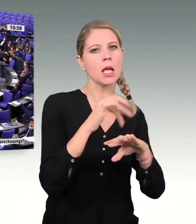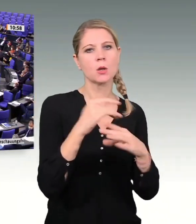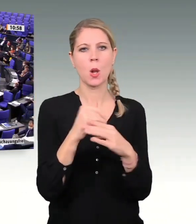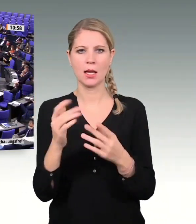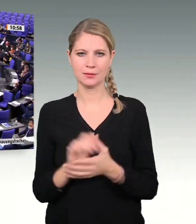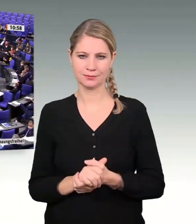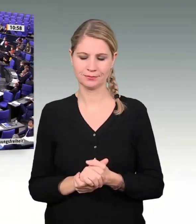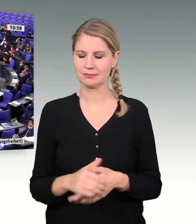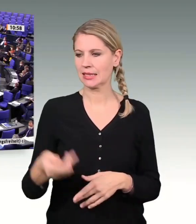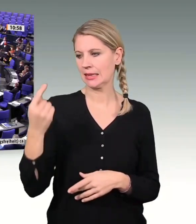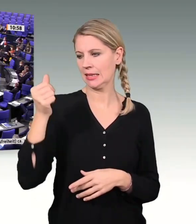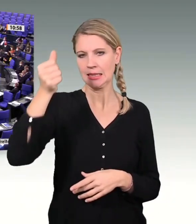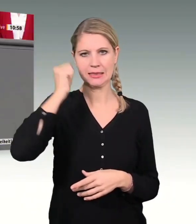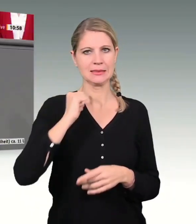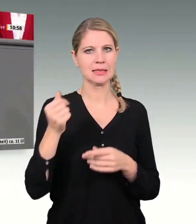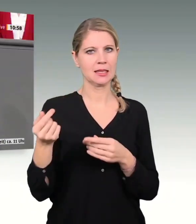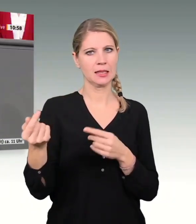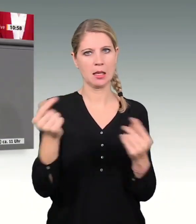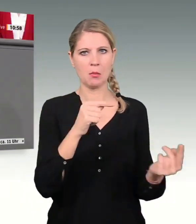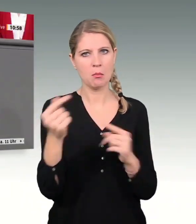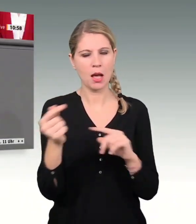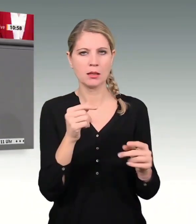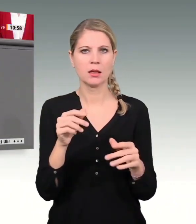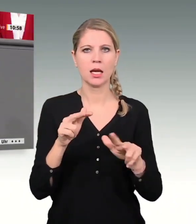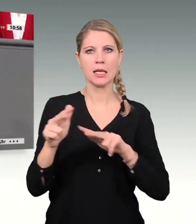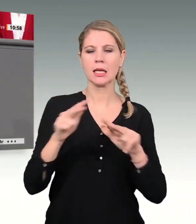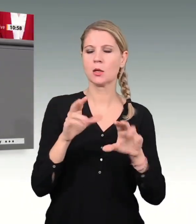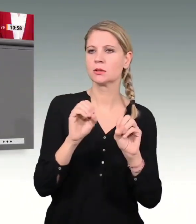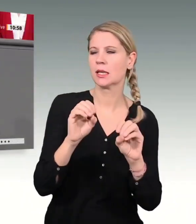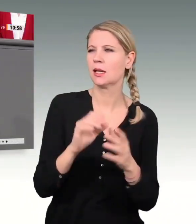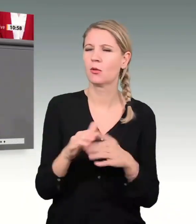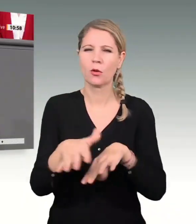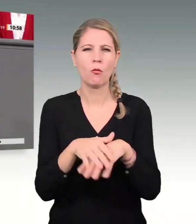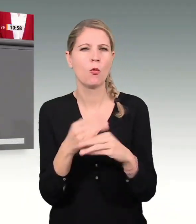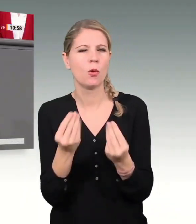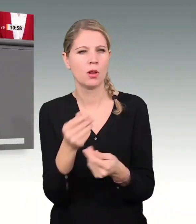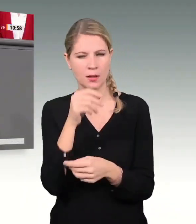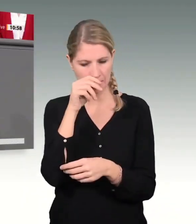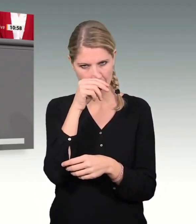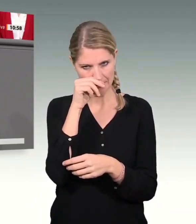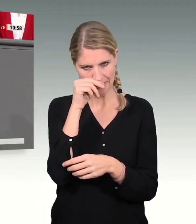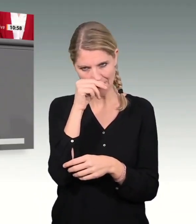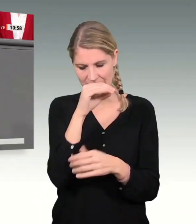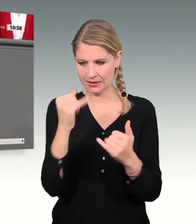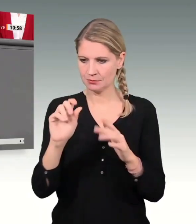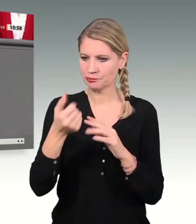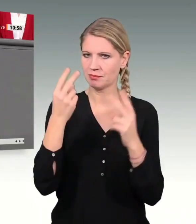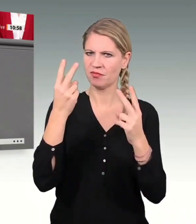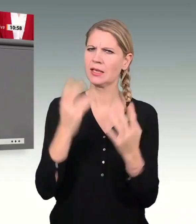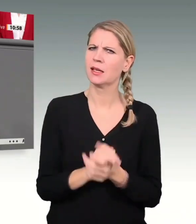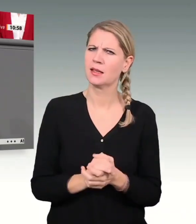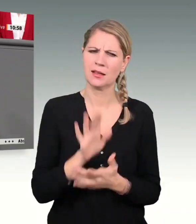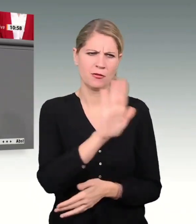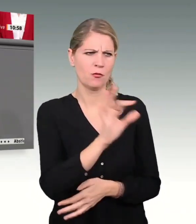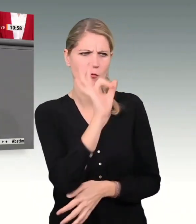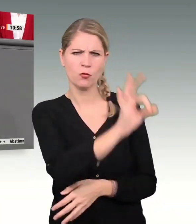Nachdem man in der gestrigen Debatte zur Regierungserklärung den Eindruck hatte, dass das Wichtigste, um was es jetzt geht, ist, wo Sie künftig sitzen werden,